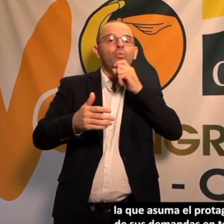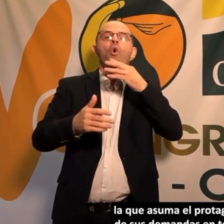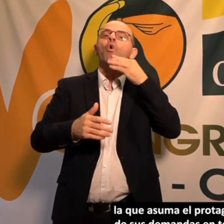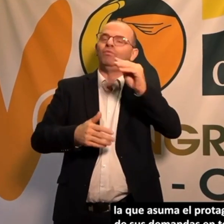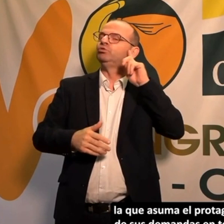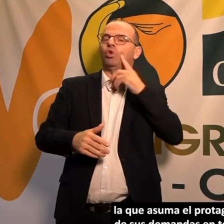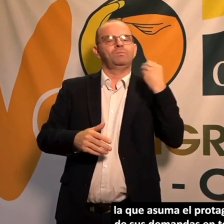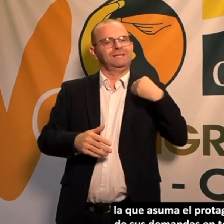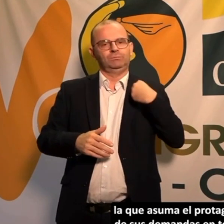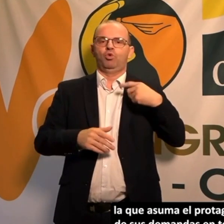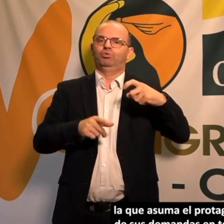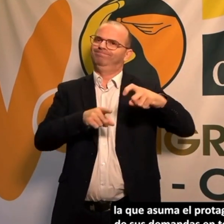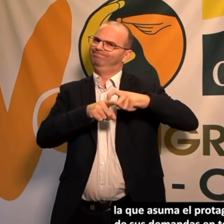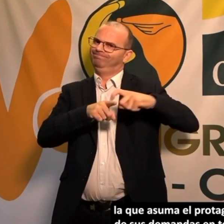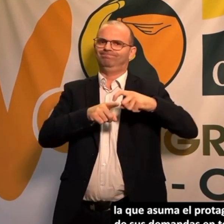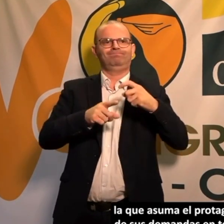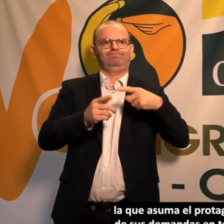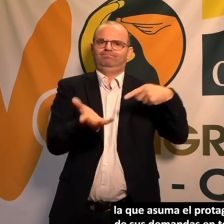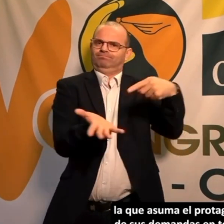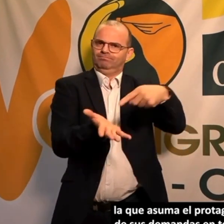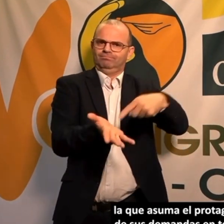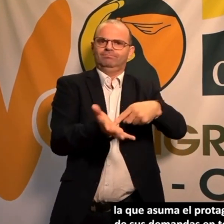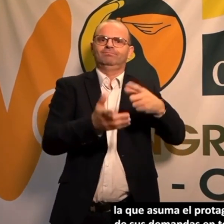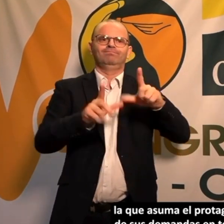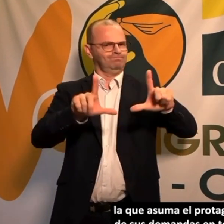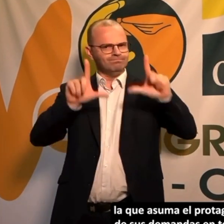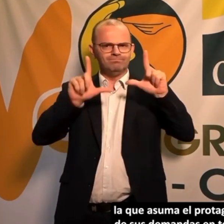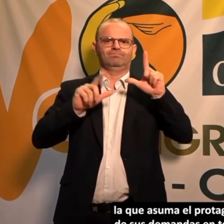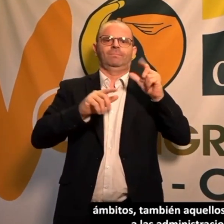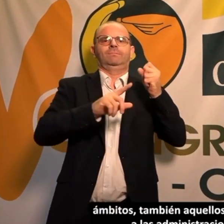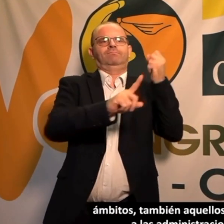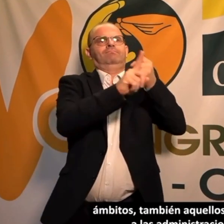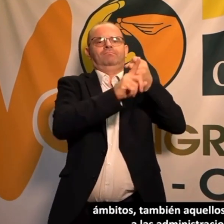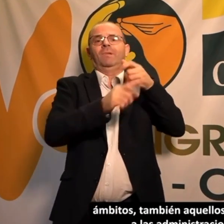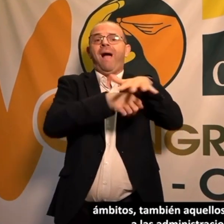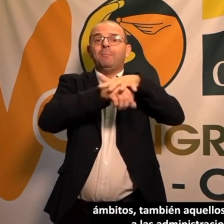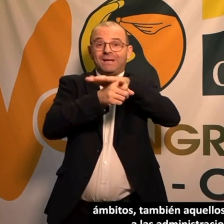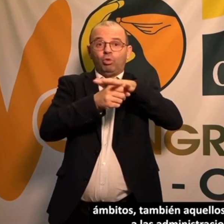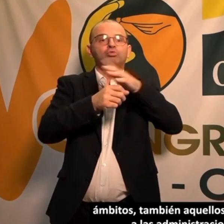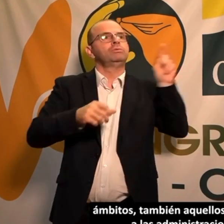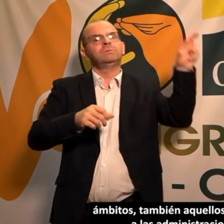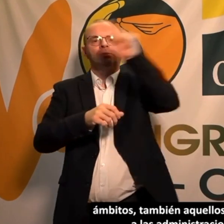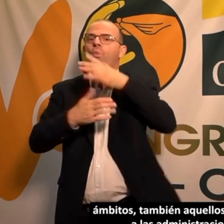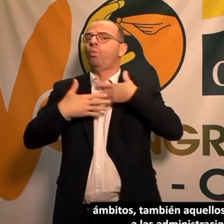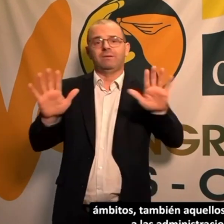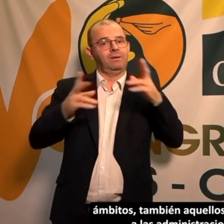asociativo y CJSCNSE también debe seguir este modelo participando de espacios como la Comisión de Juventud de CERMI.